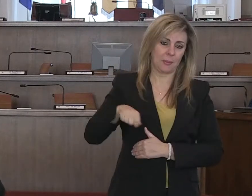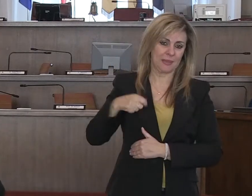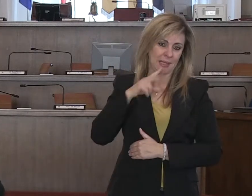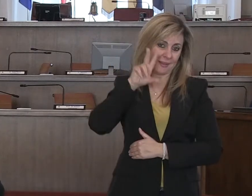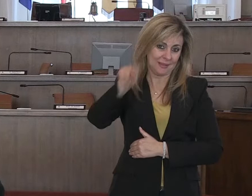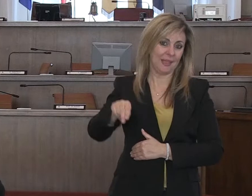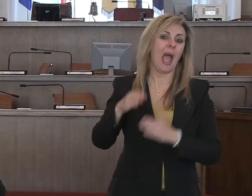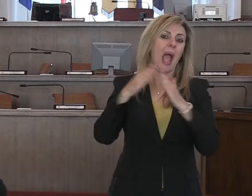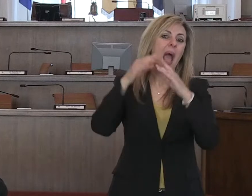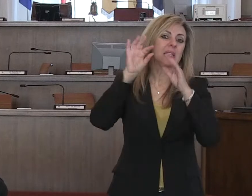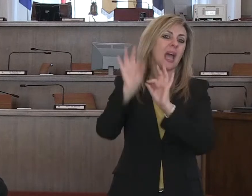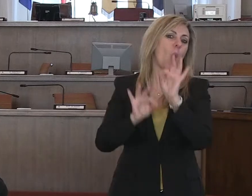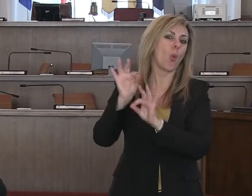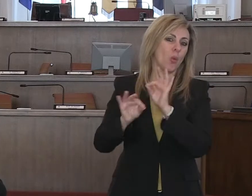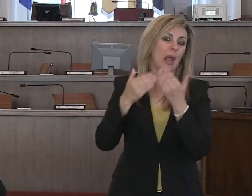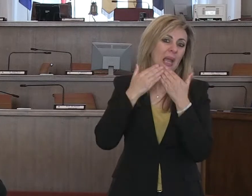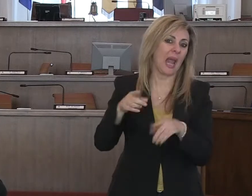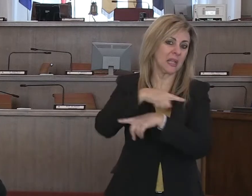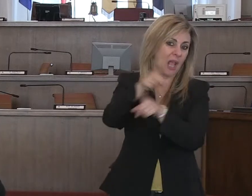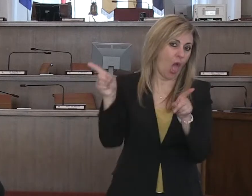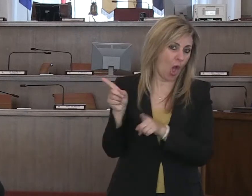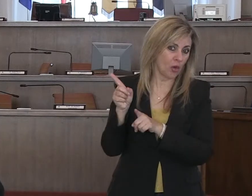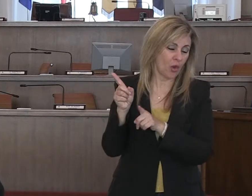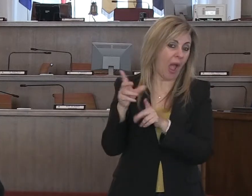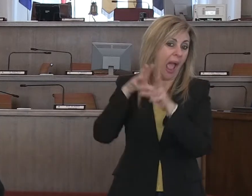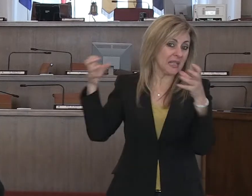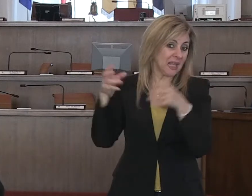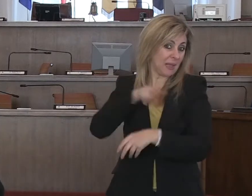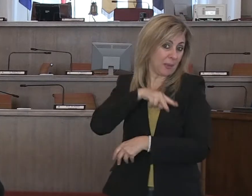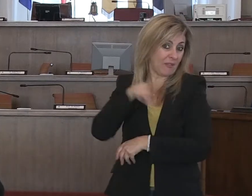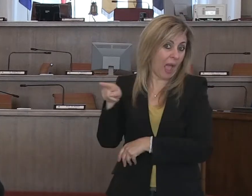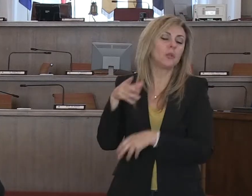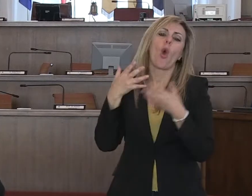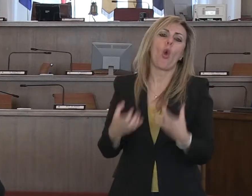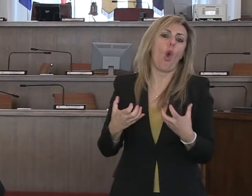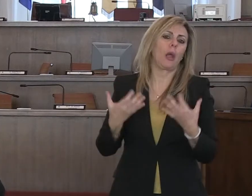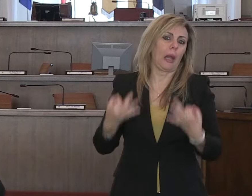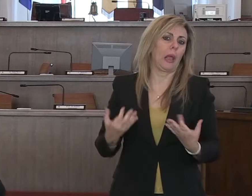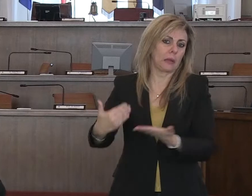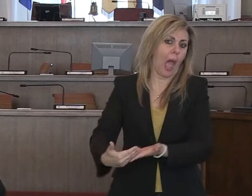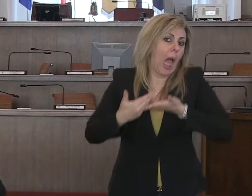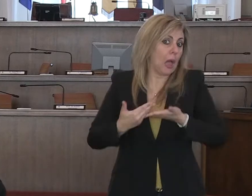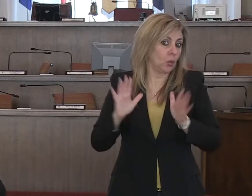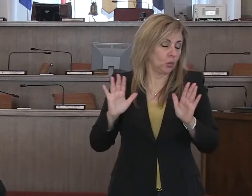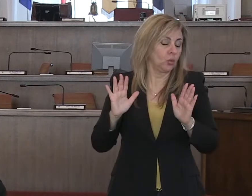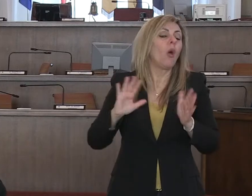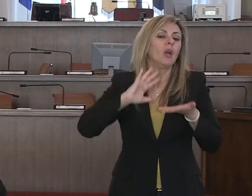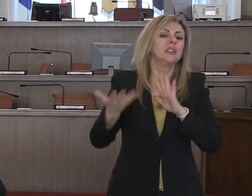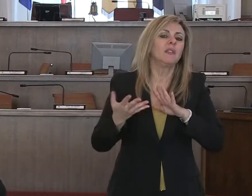questa loro disponibilità fattiva, concreta e quindi entrerà questo circuito